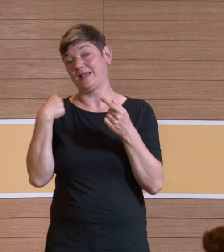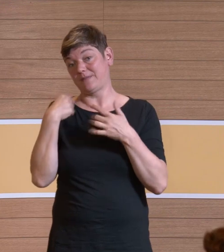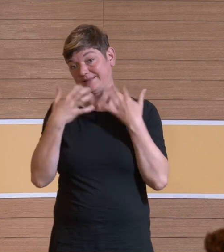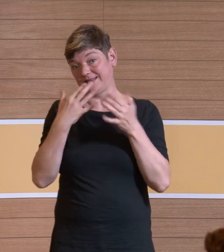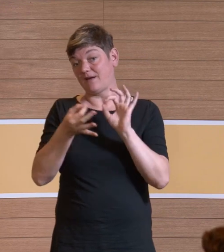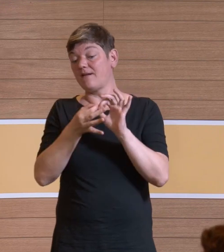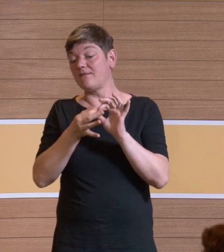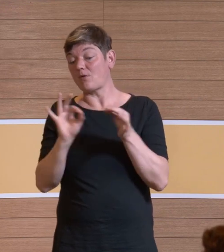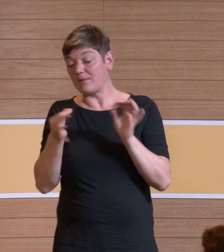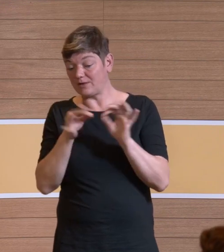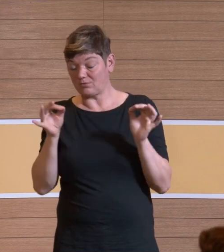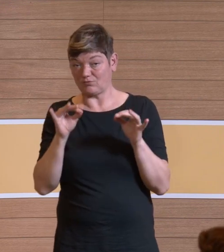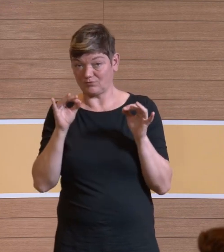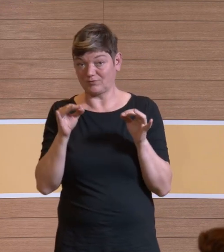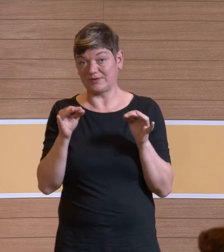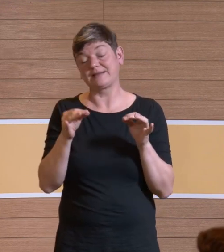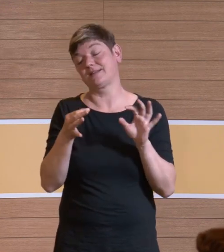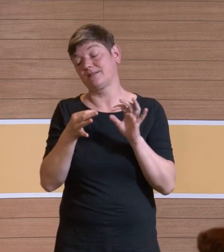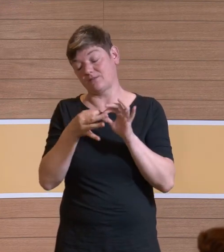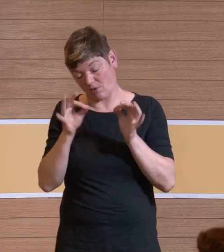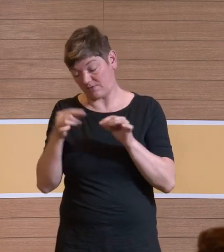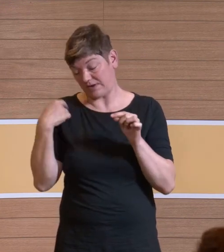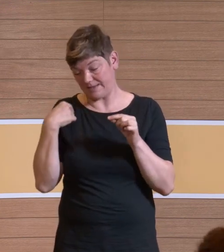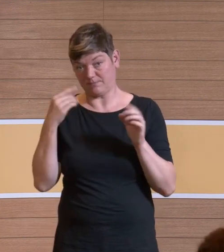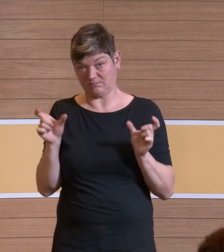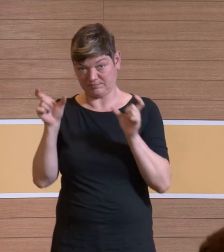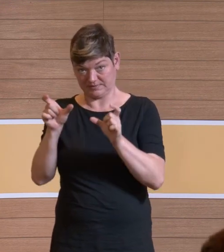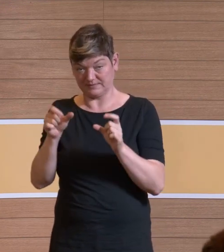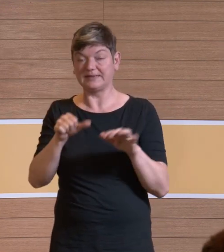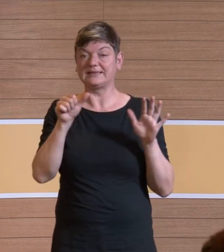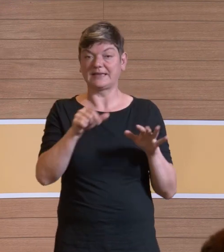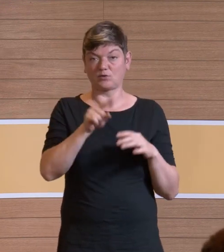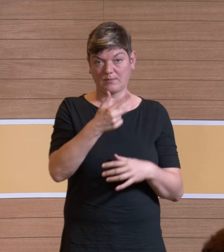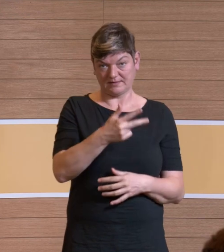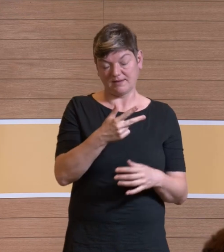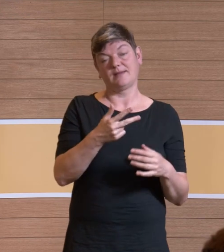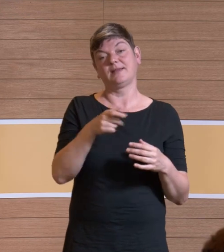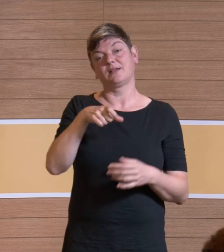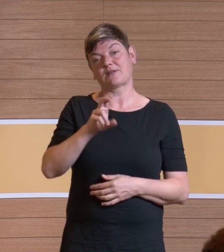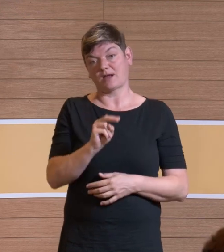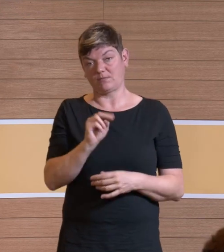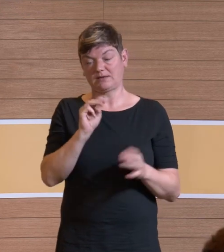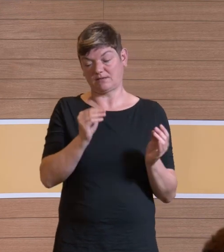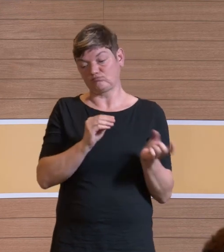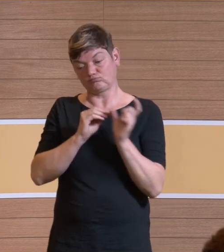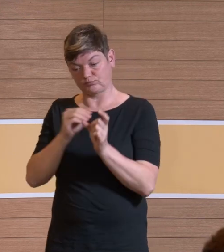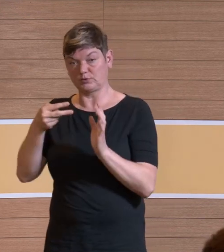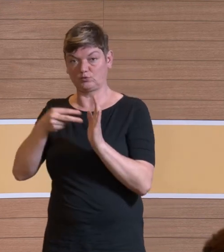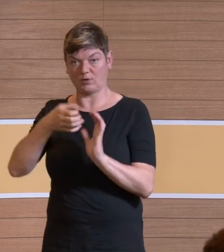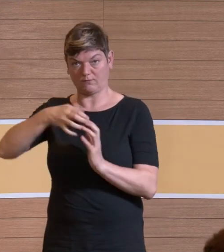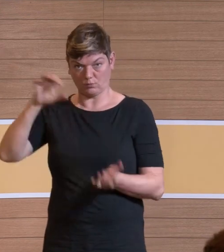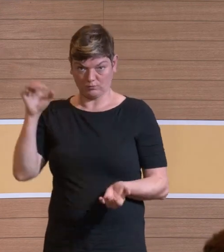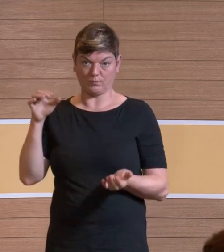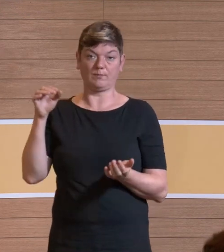eben bemühe, dann setze ich jetzt diese 13,2 Quadratmeter ein, teile die durch das Volumen des Raumes, Durchschnitt 136